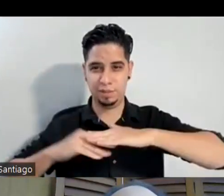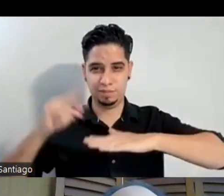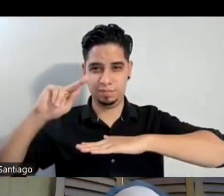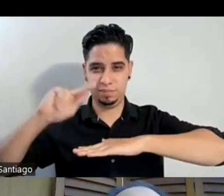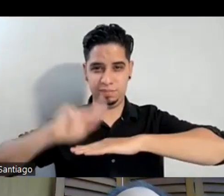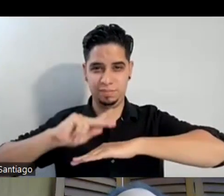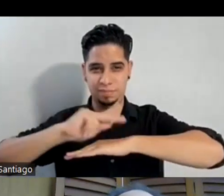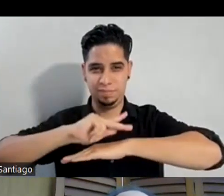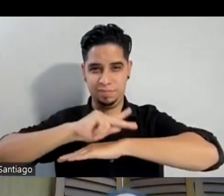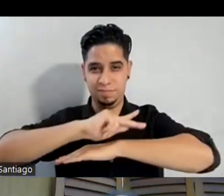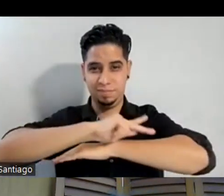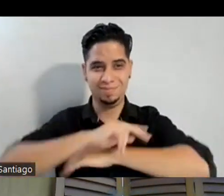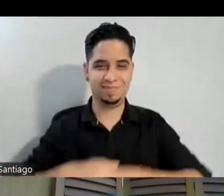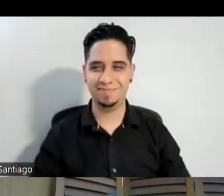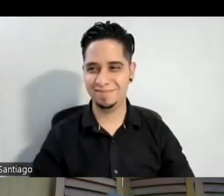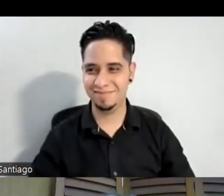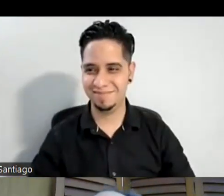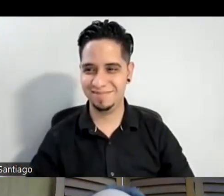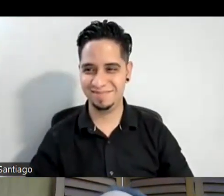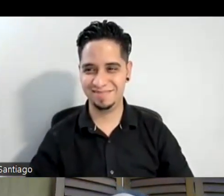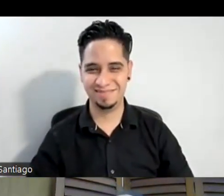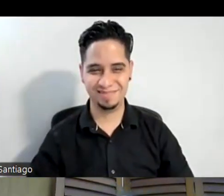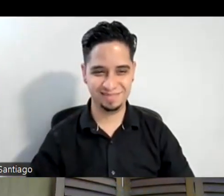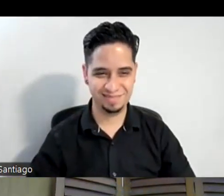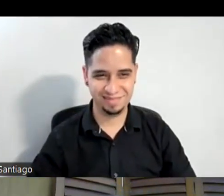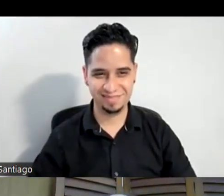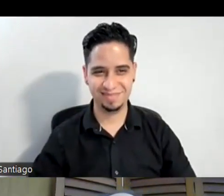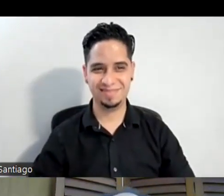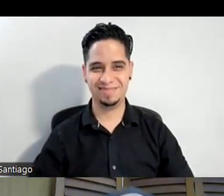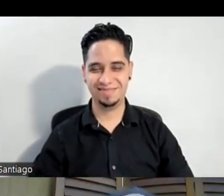morí eso nunca lo había escuchado no no no vieron la caída del